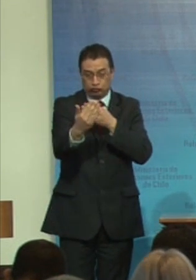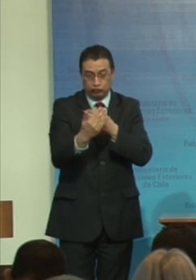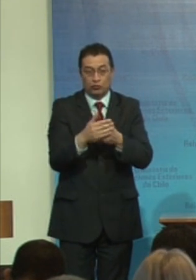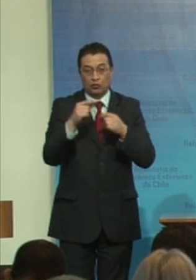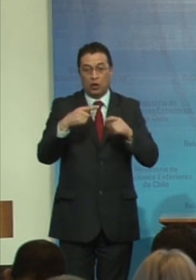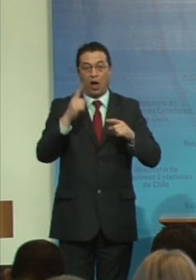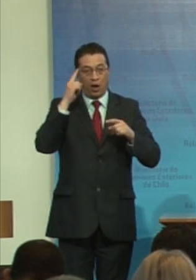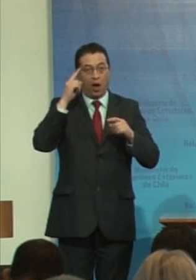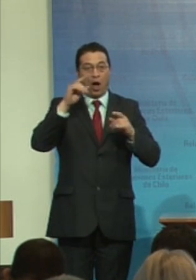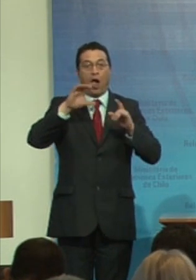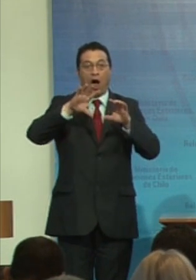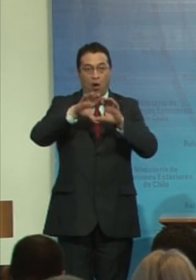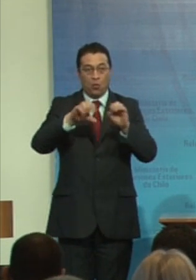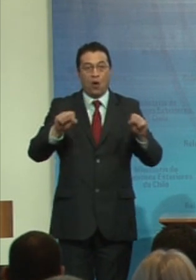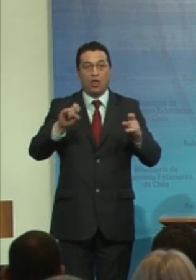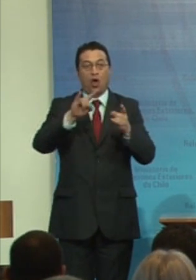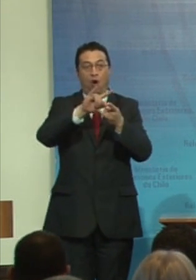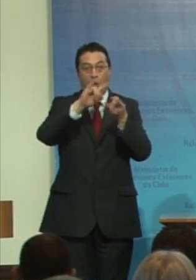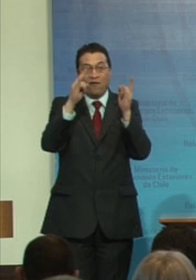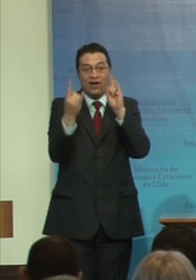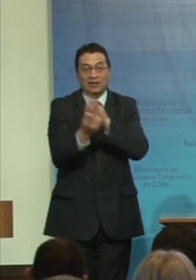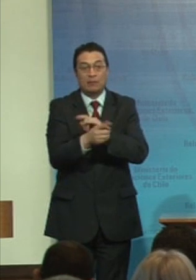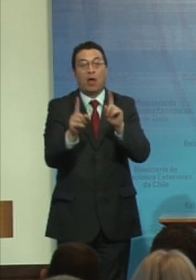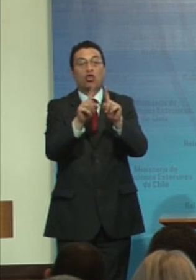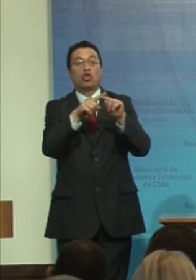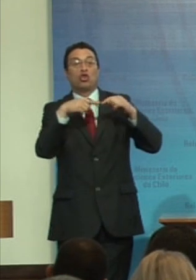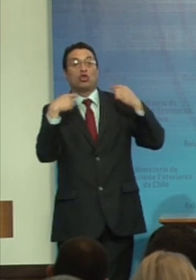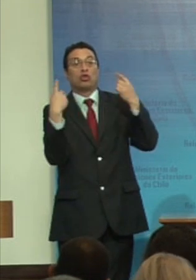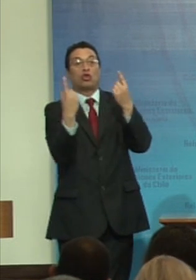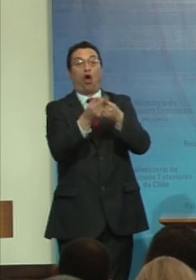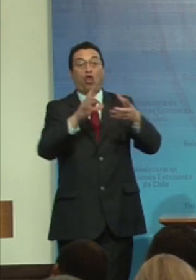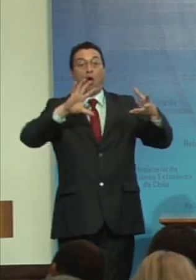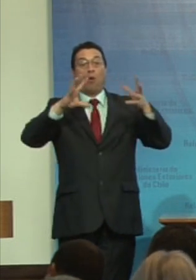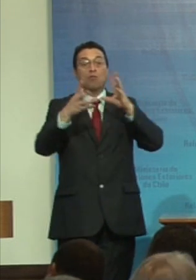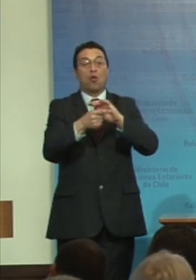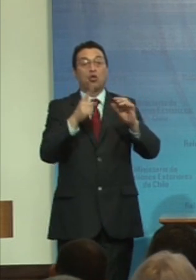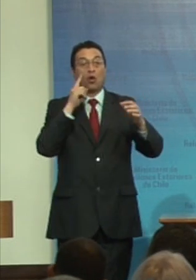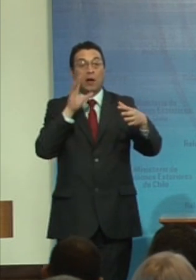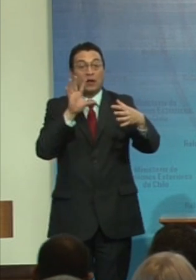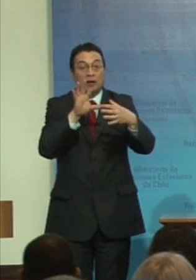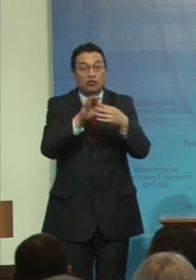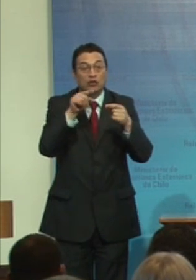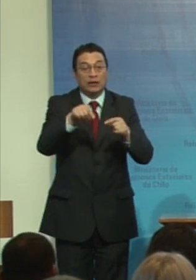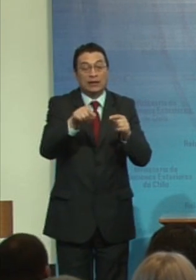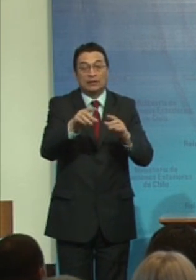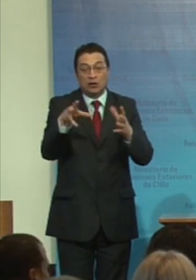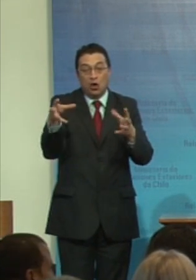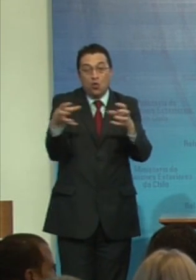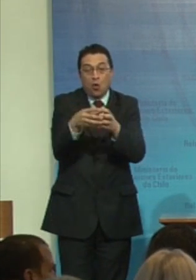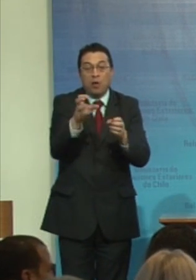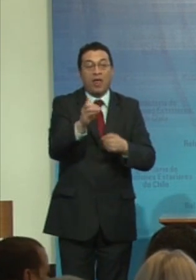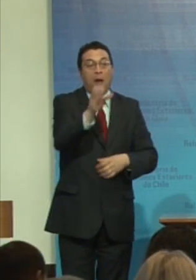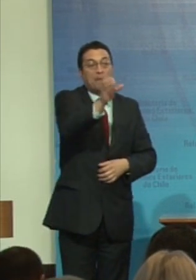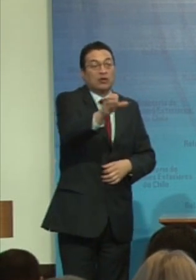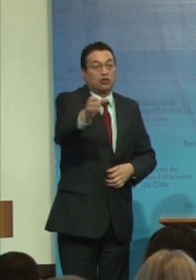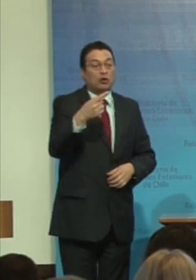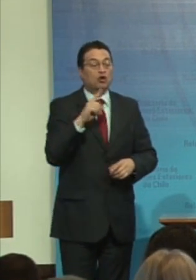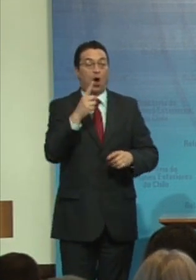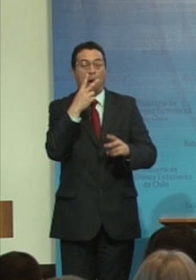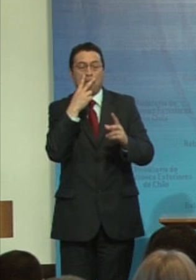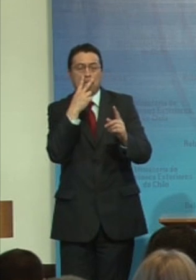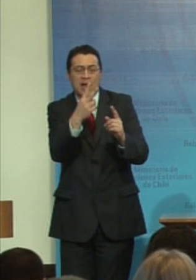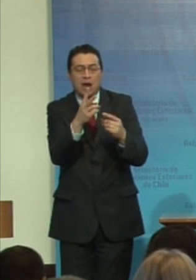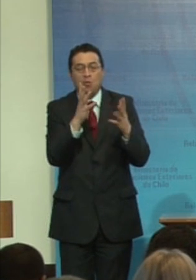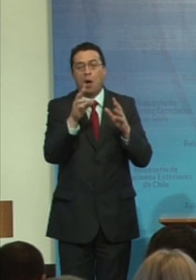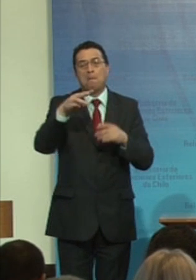consenso global para todo el mundo en relación a este sector de la población, ya no mirados desde